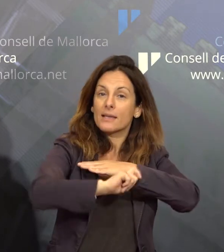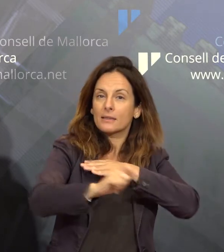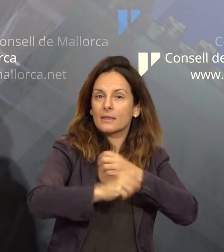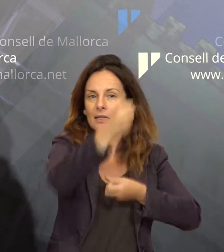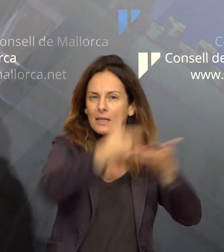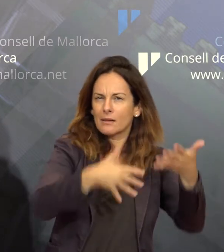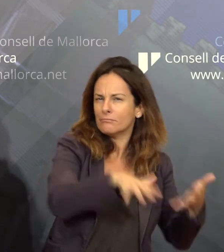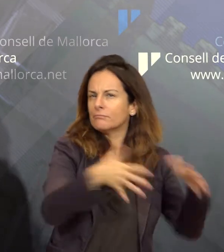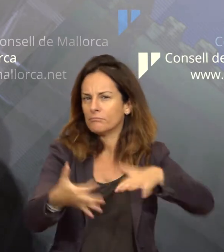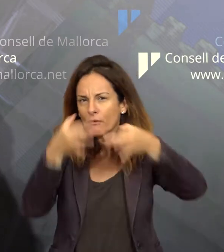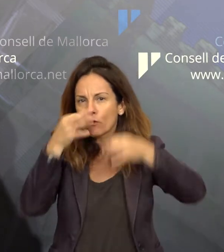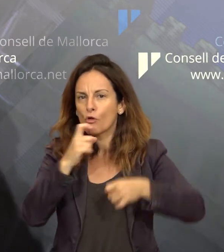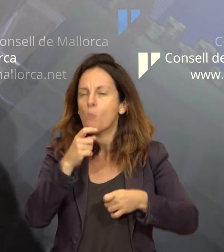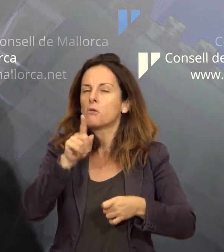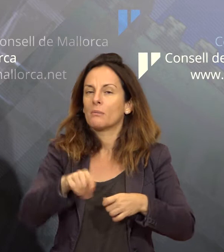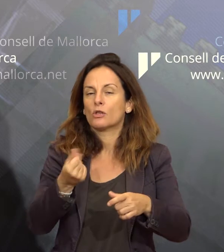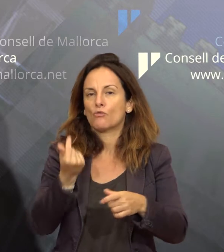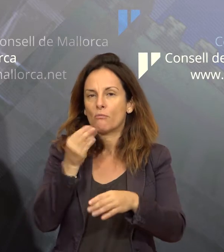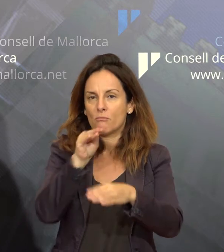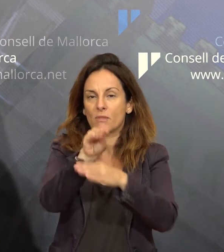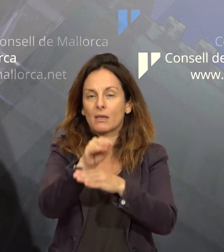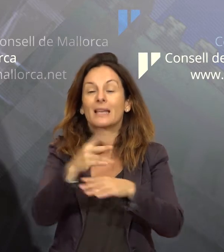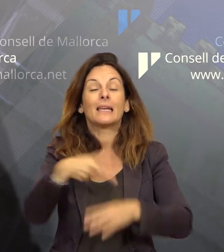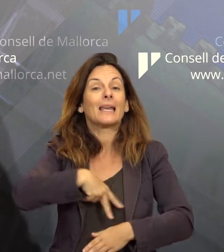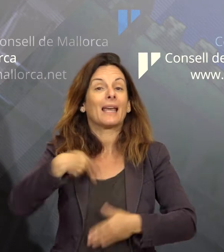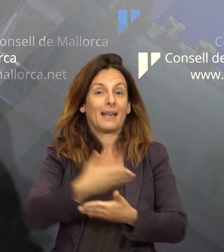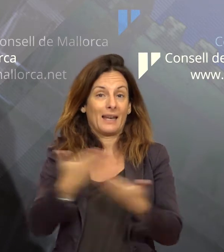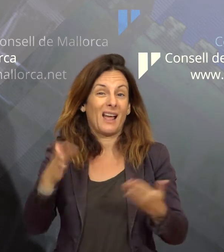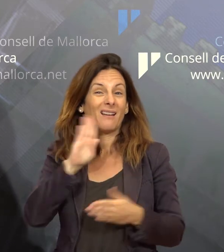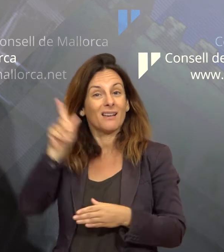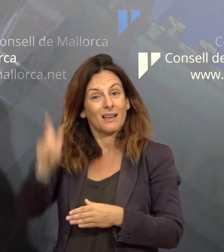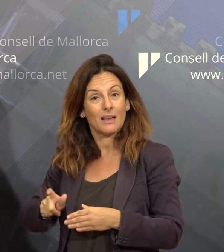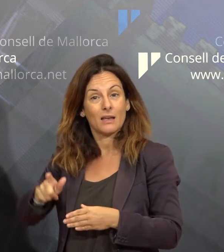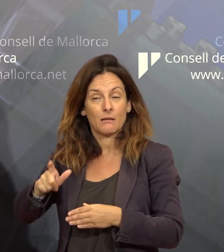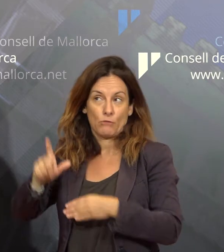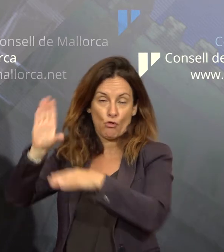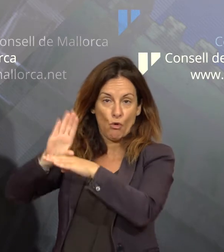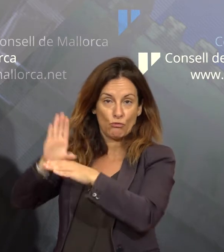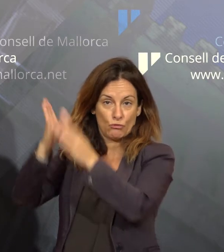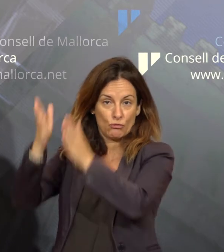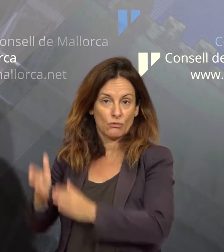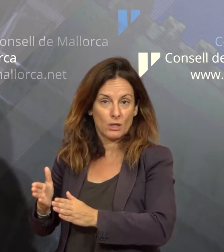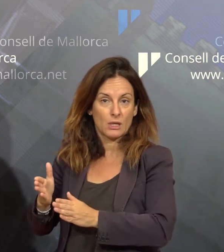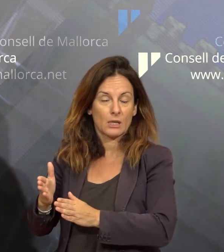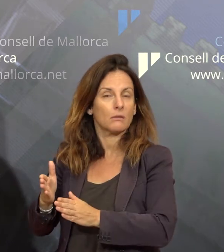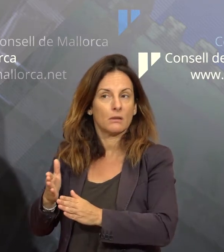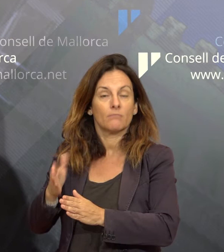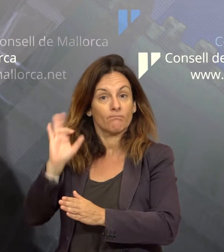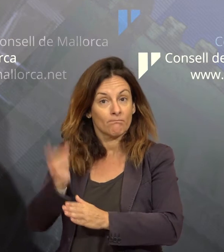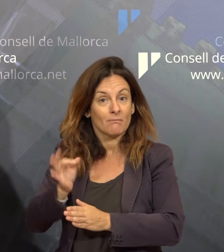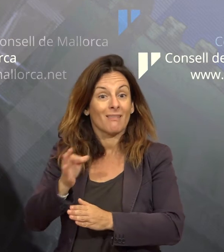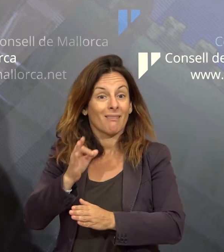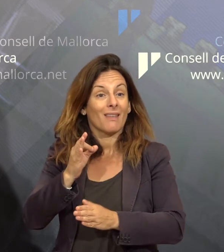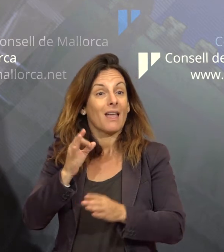dur-les a terme, i en general, com ja ha dit el meu conseller, són activitats que duguin